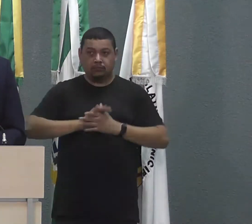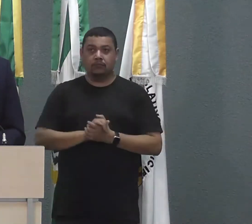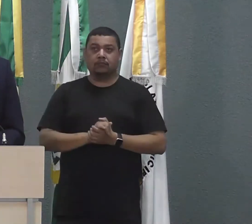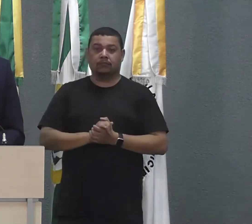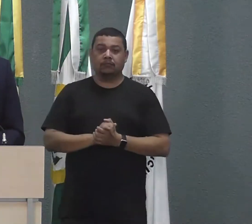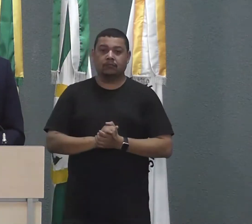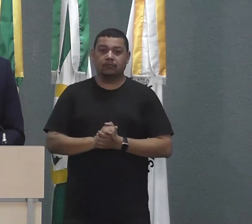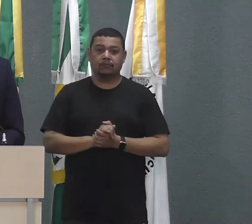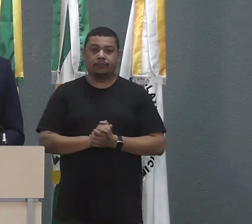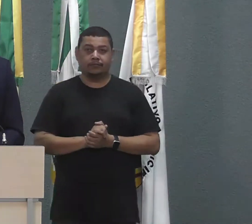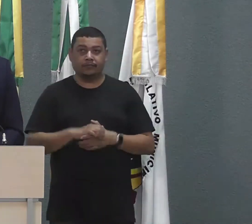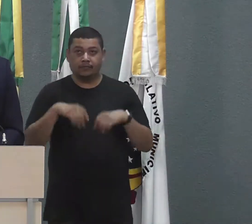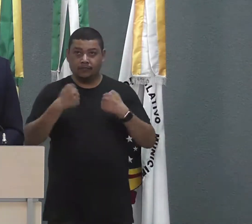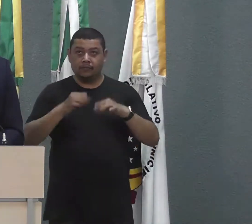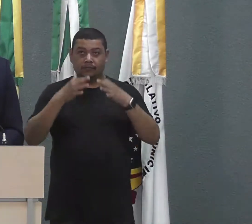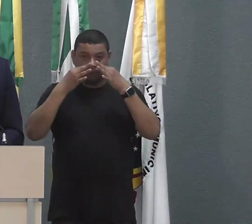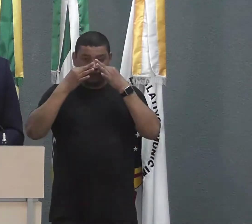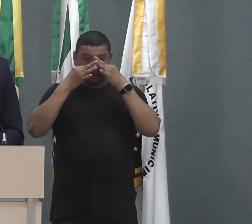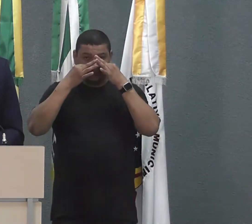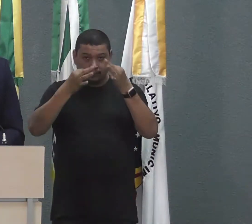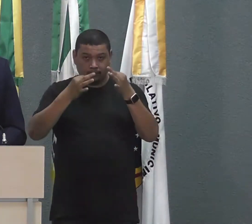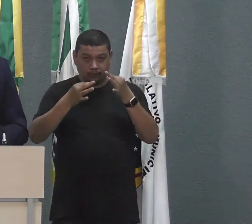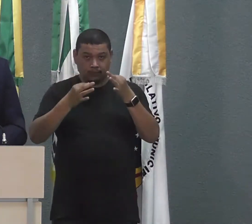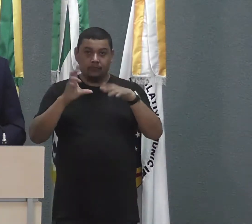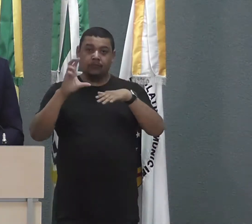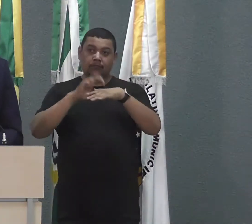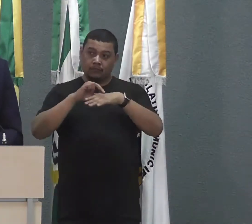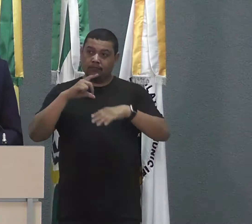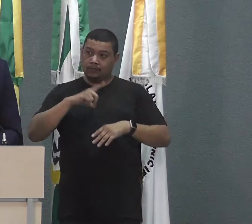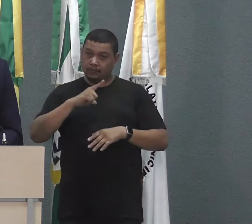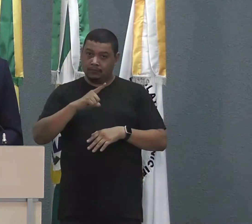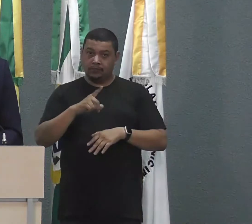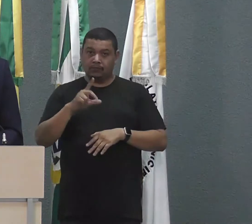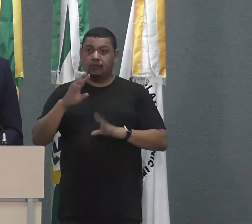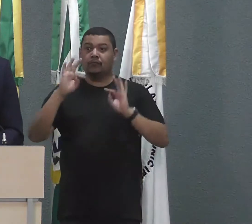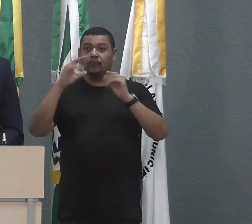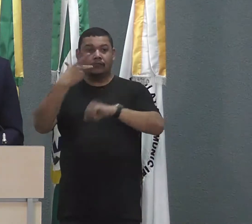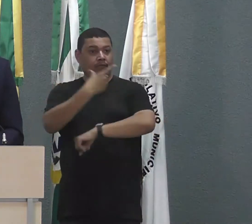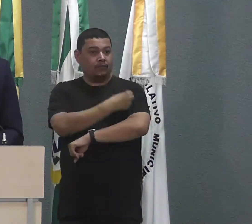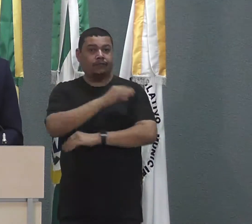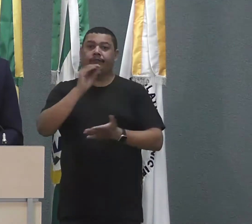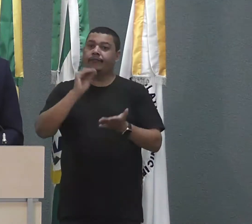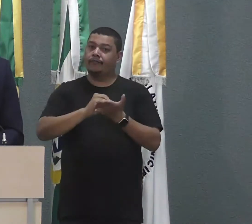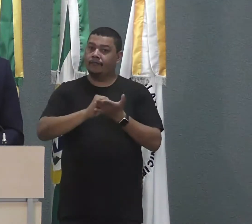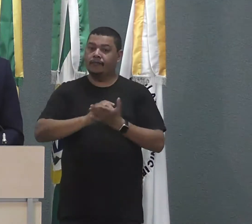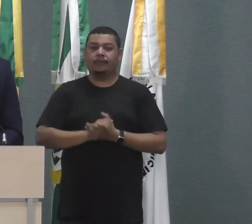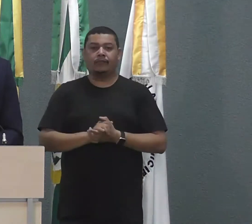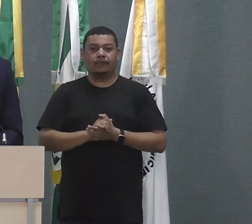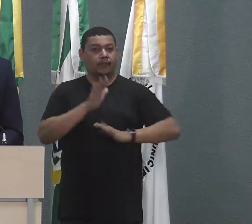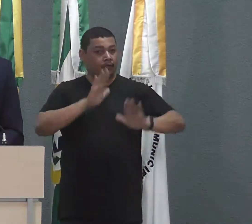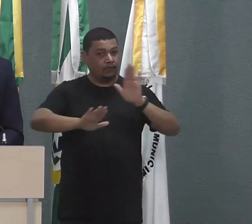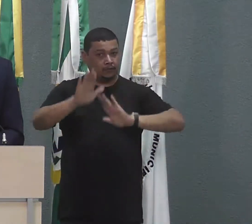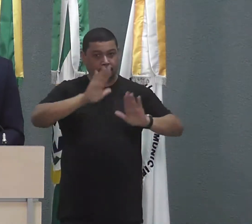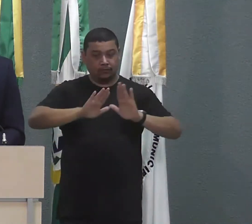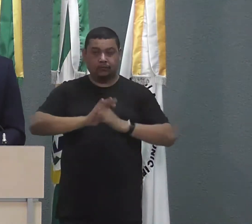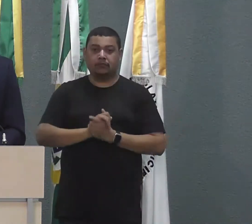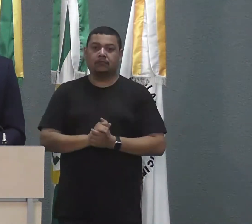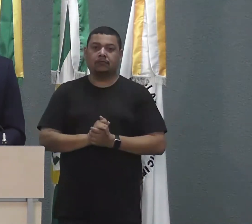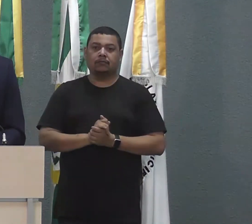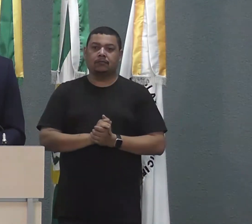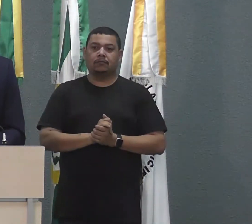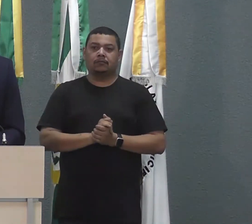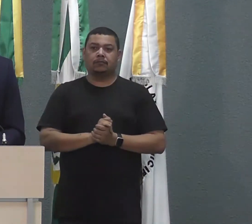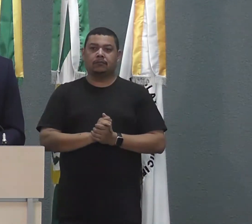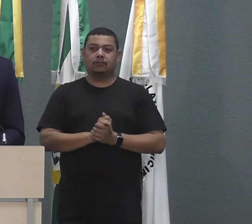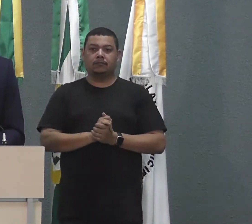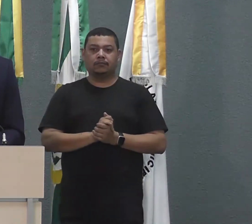Fiquem atentos, tá? O vírus não foi embora, não está todo mundo vacinado ainda. Cuide-se, Cuide-se, que às